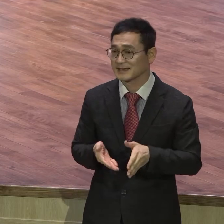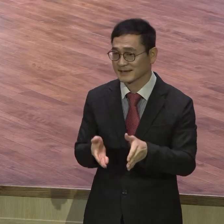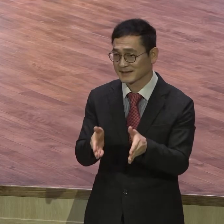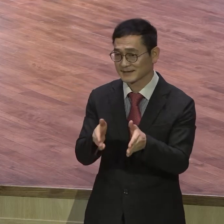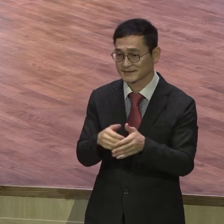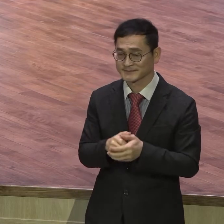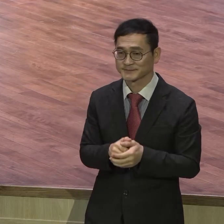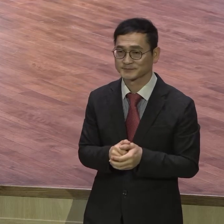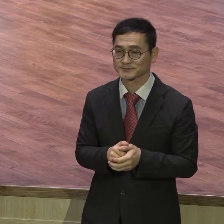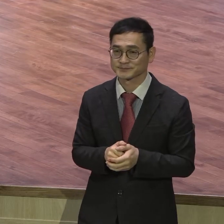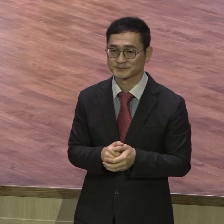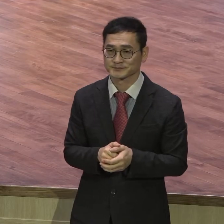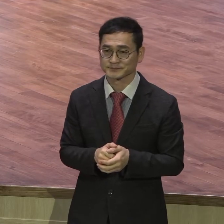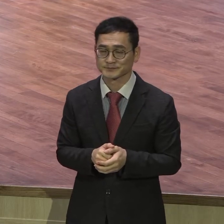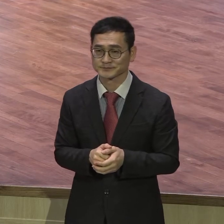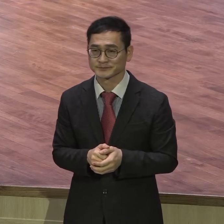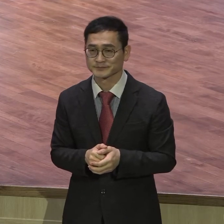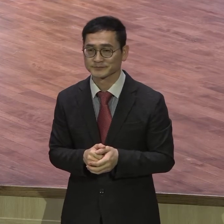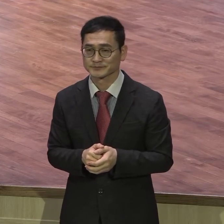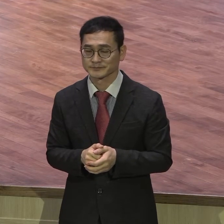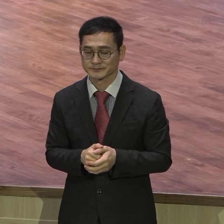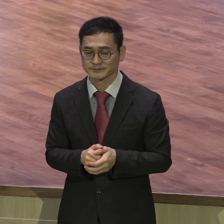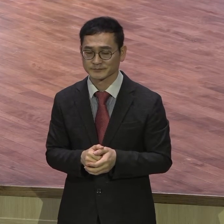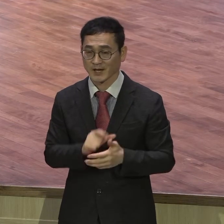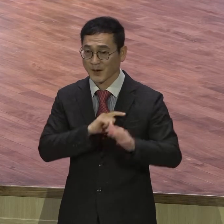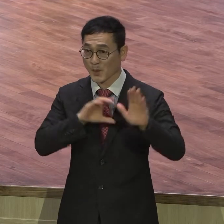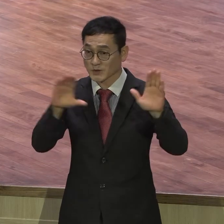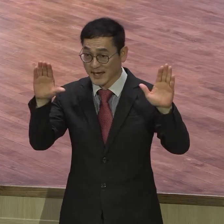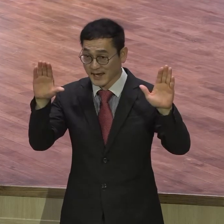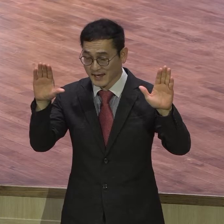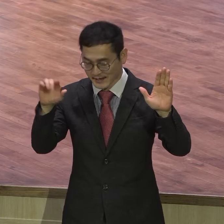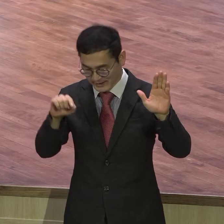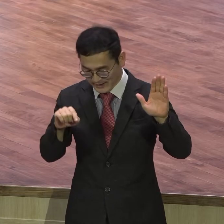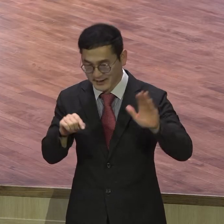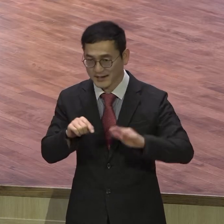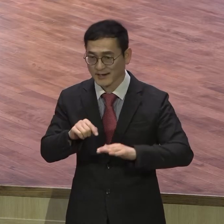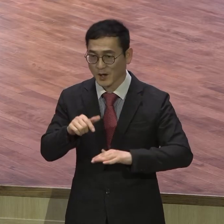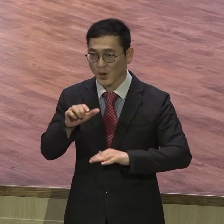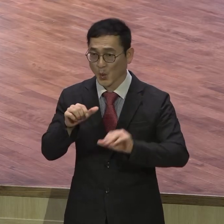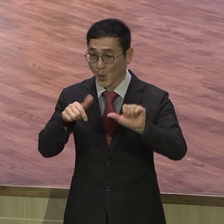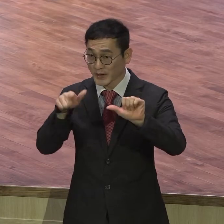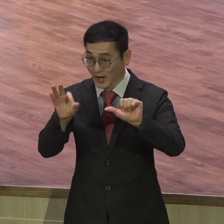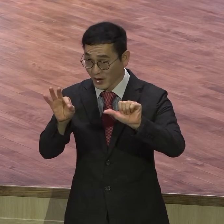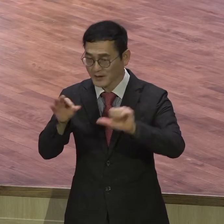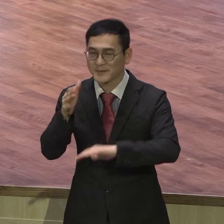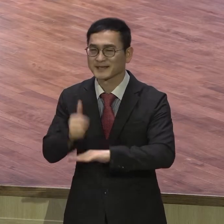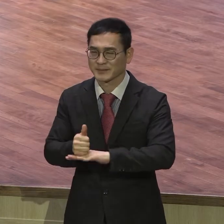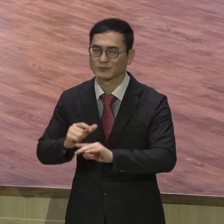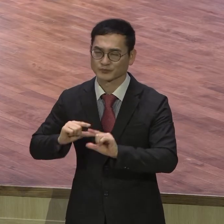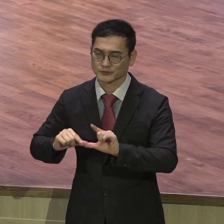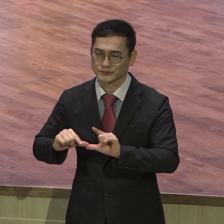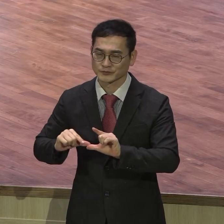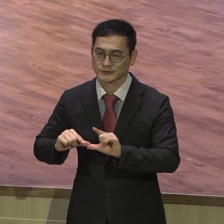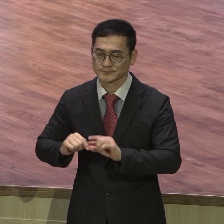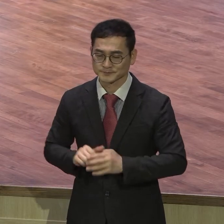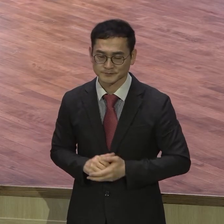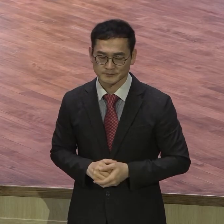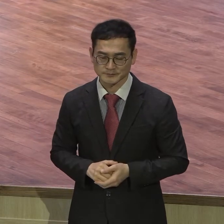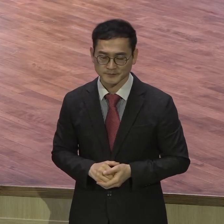말씀이면서 결론인 신명기를 그렇게 살펴봅니다. 지난 시간까지 민숙이의